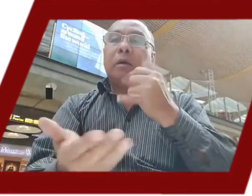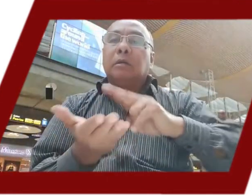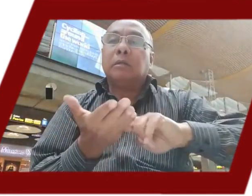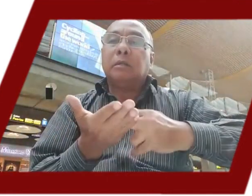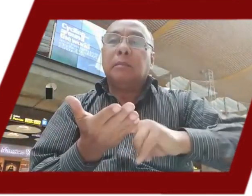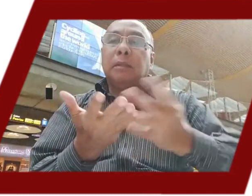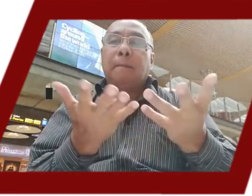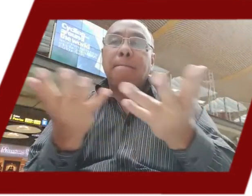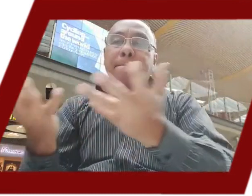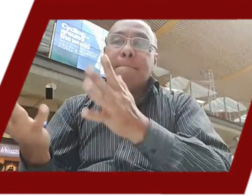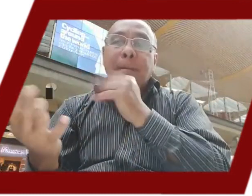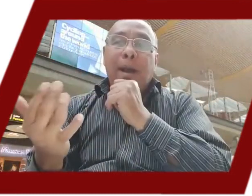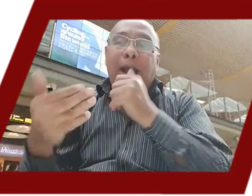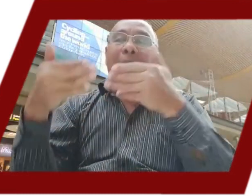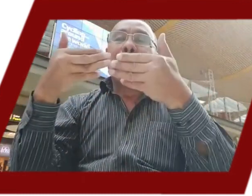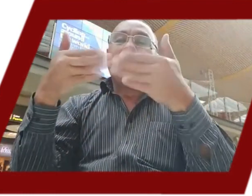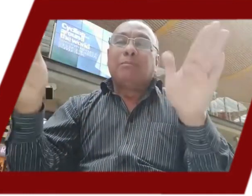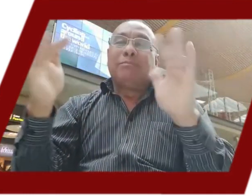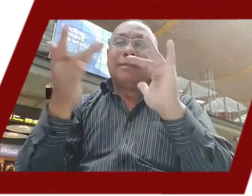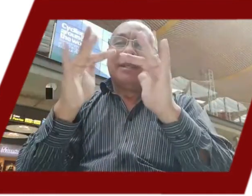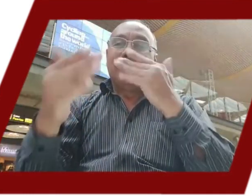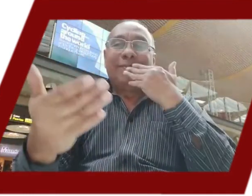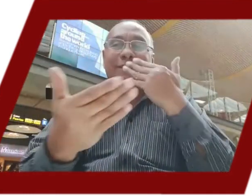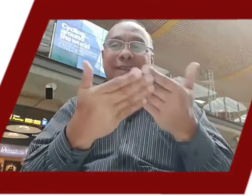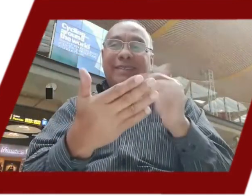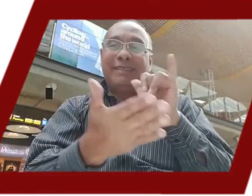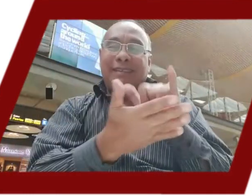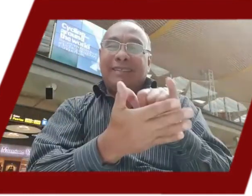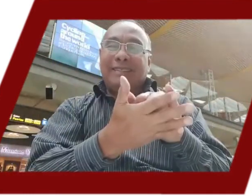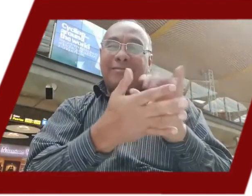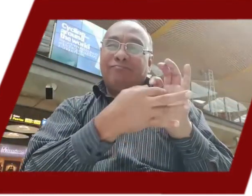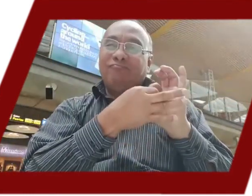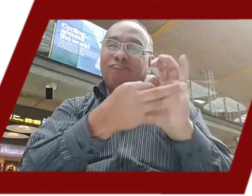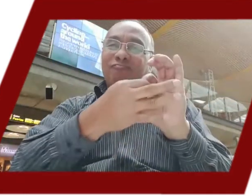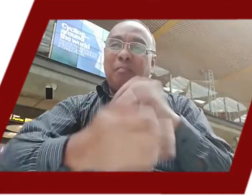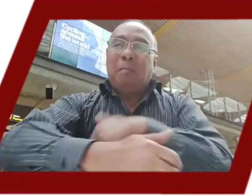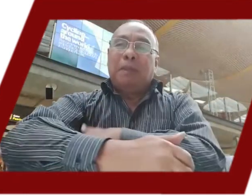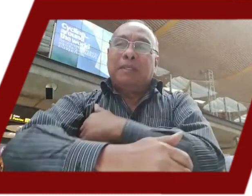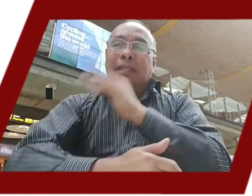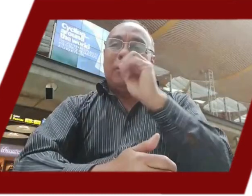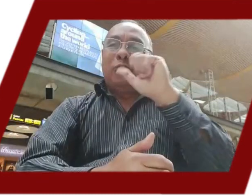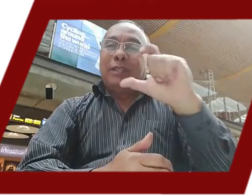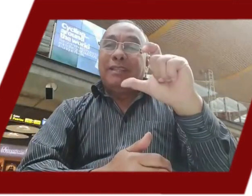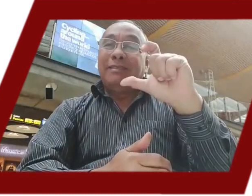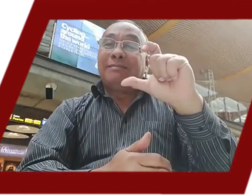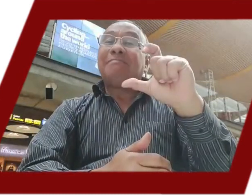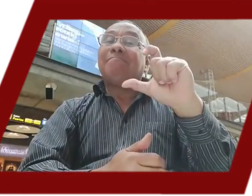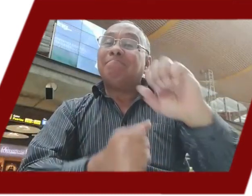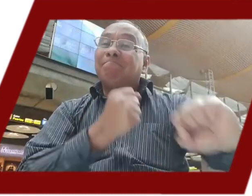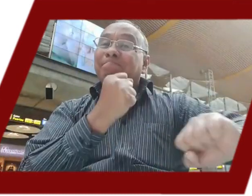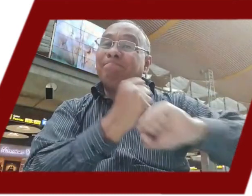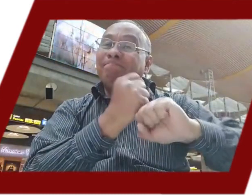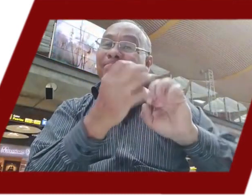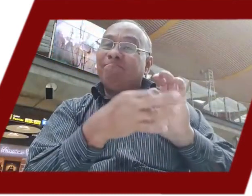comunicación y se ha permitido la accesibilidad de las personas sordas a través de intérpretes virtuales de lengua de señas colombiana.